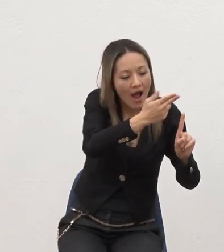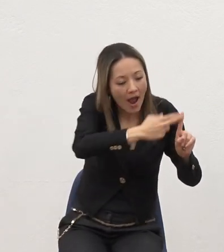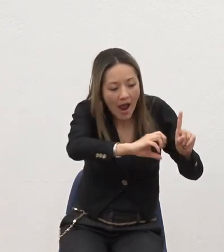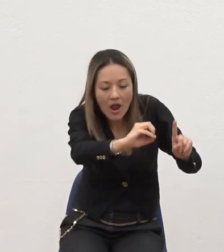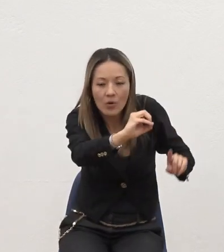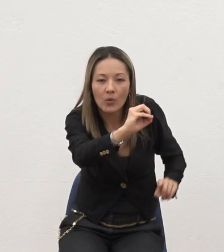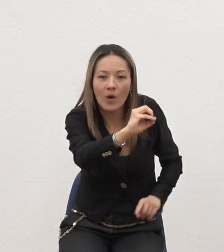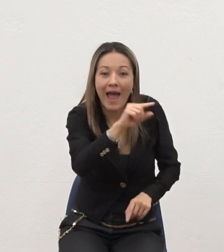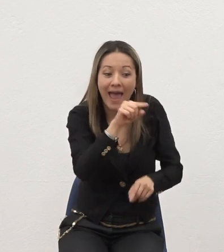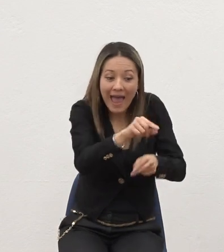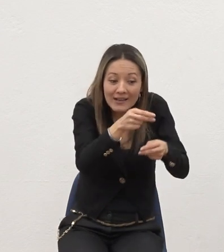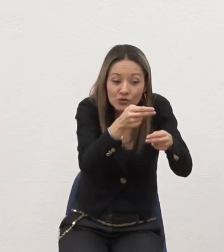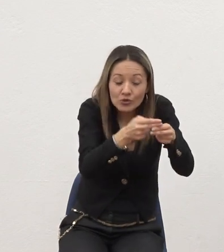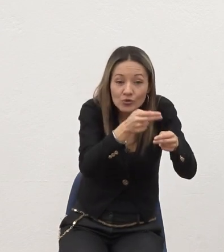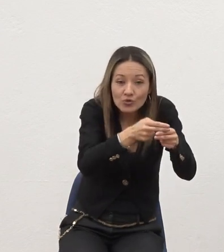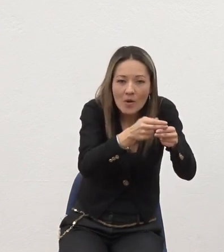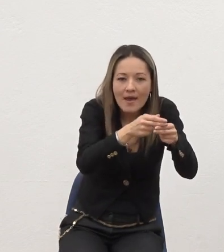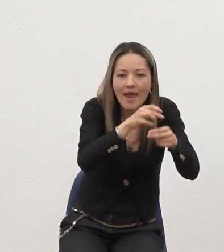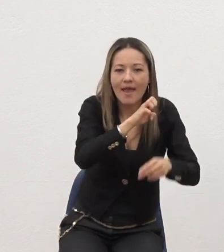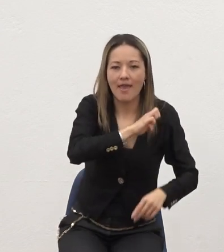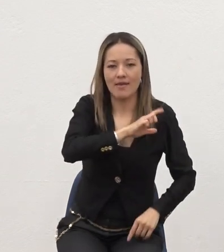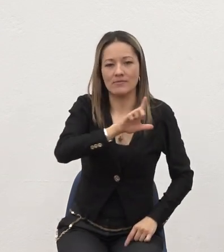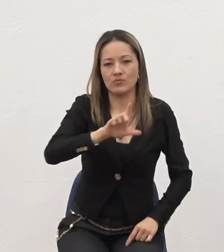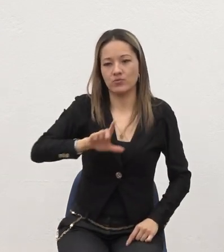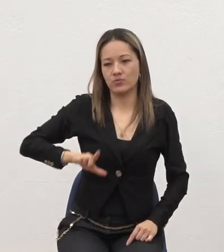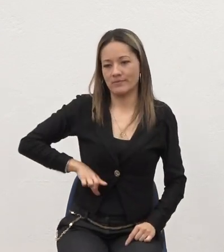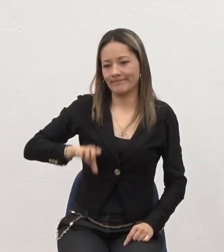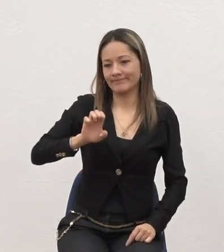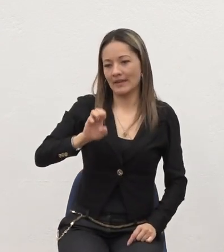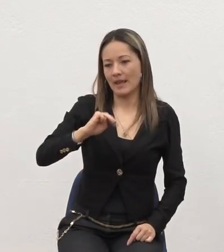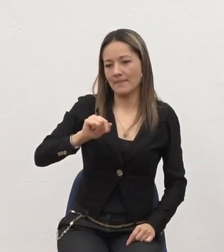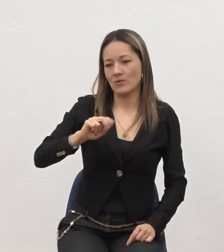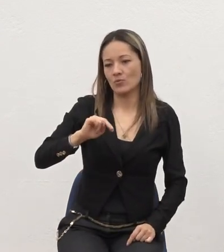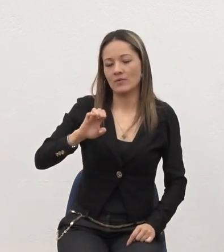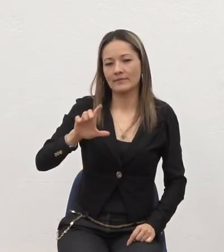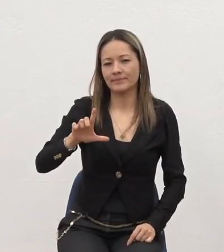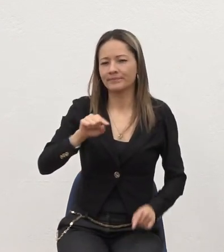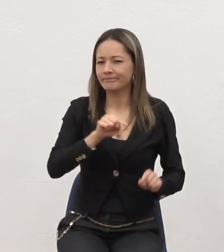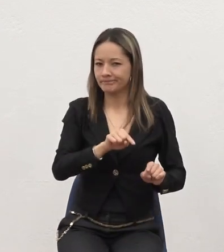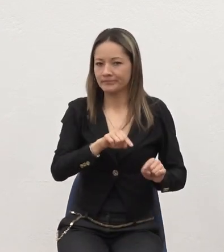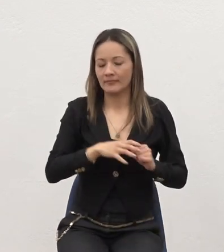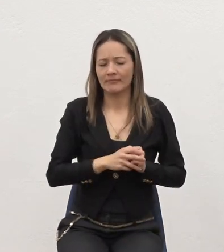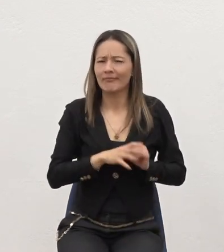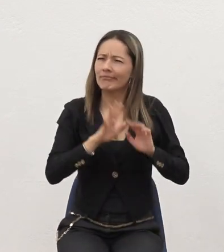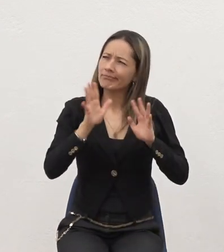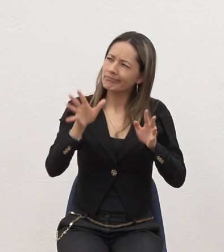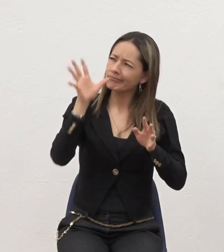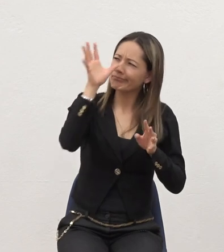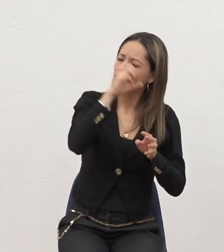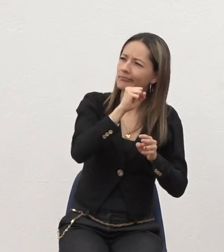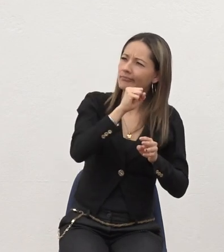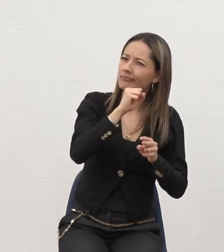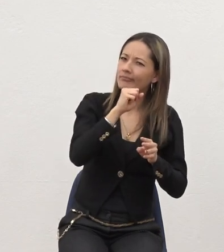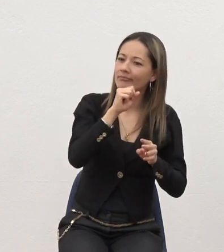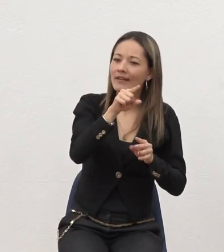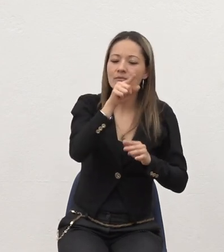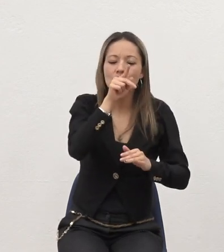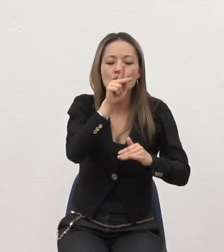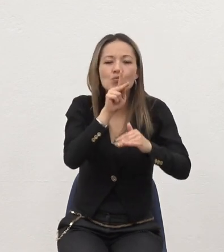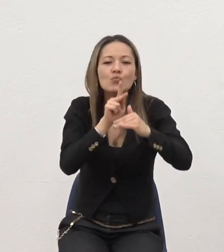Su nombre Emanuel Entonces Acá nos está Hablando de una Parte Como es Profético Siempre se Habla de un